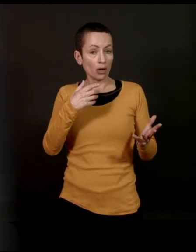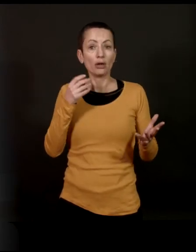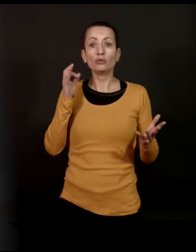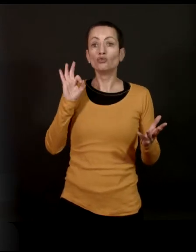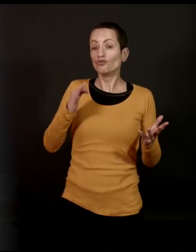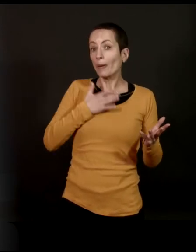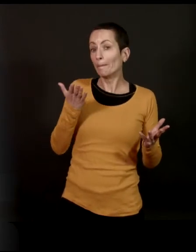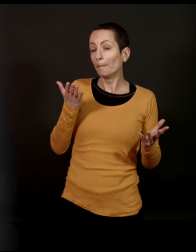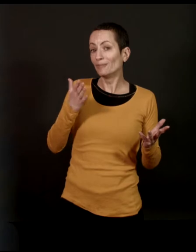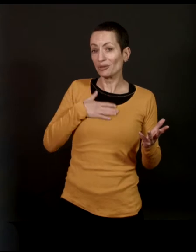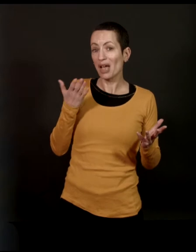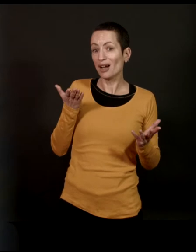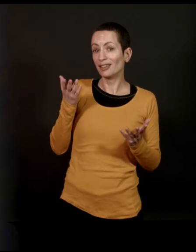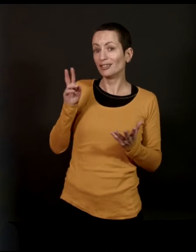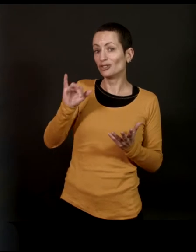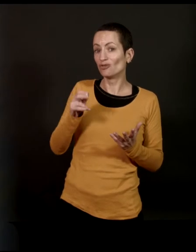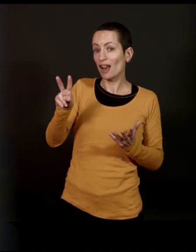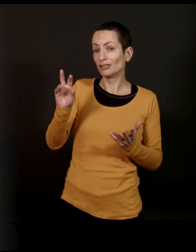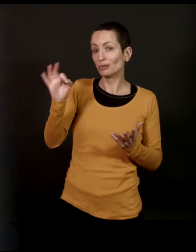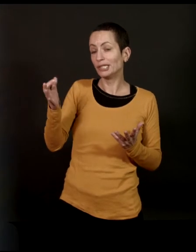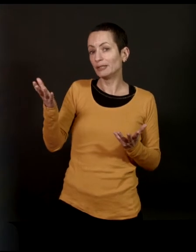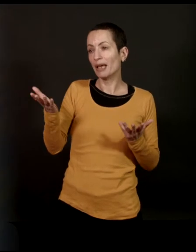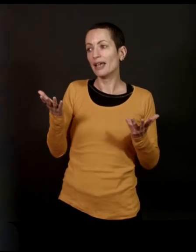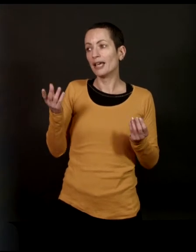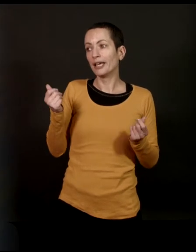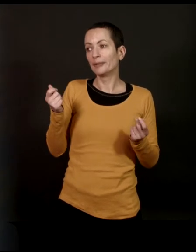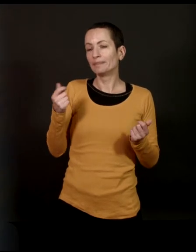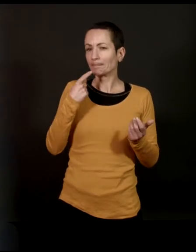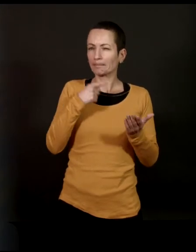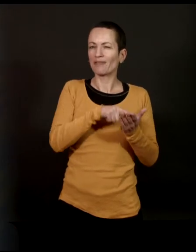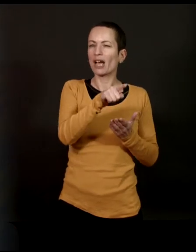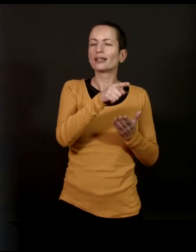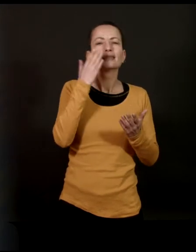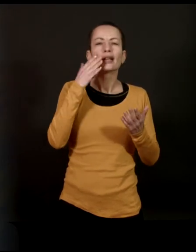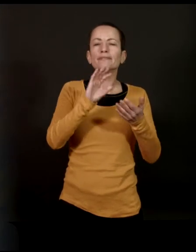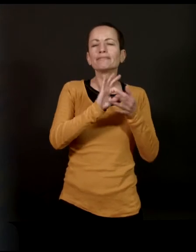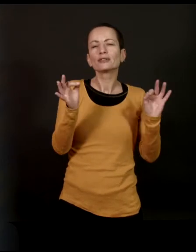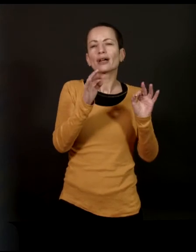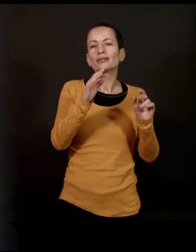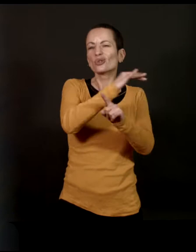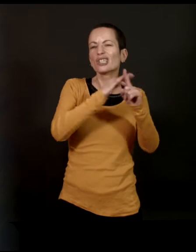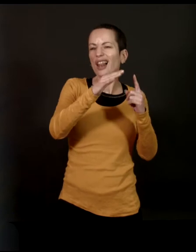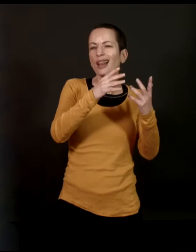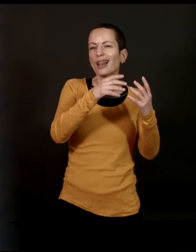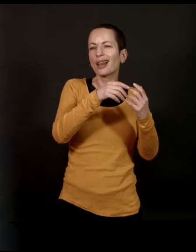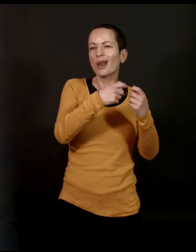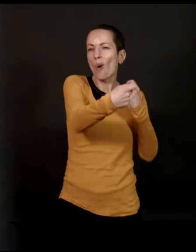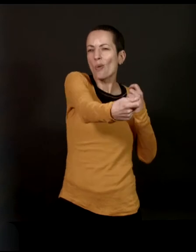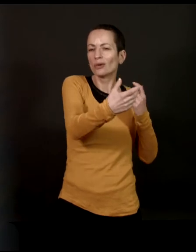Oui, j'aime bien Vallès. Mais j'aime mieux les sagas sociales. Enfin, c'est vrai que c'est social au sens où